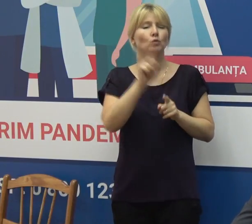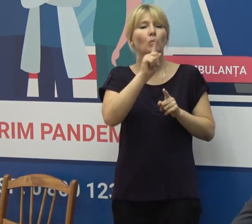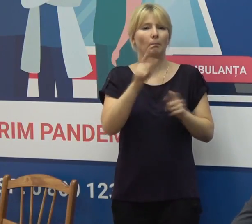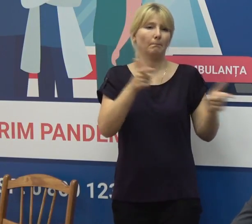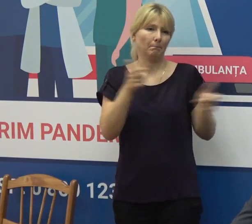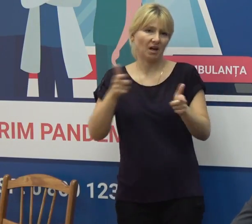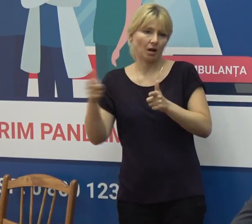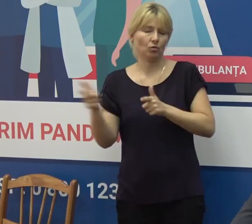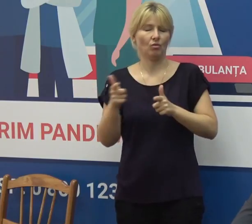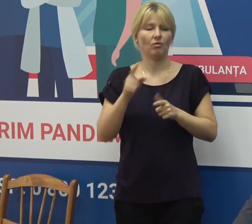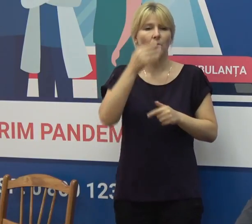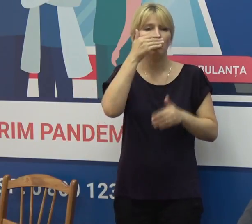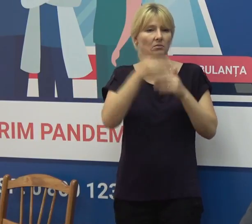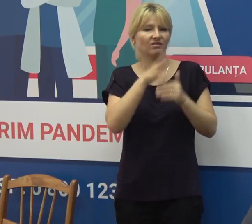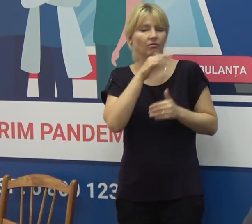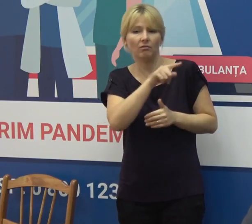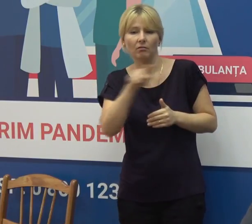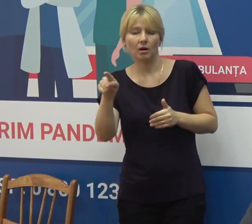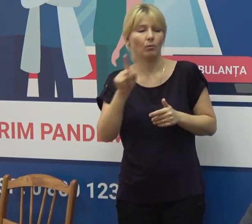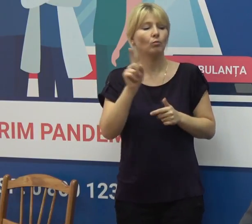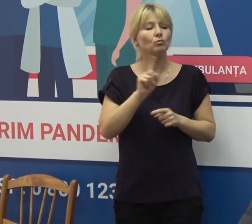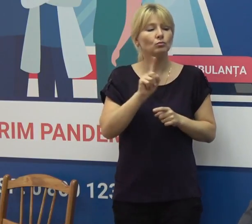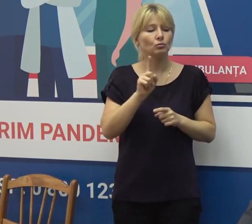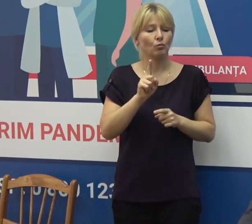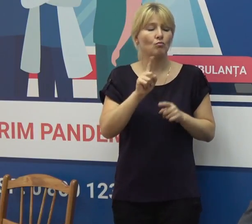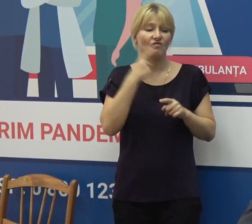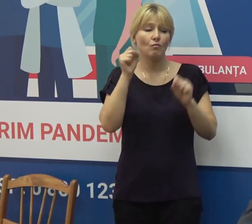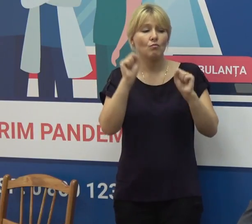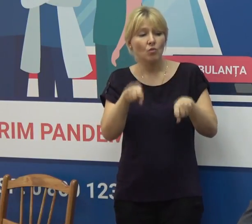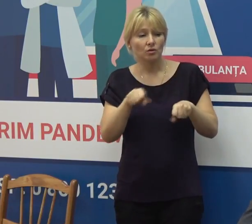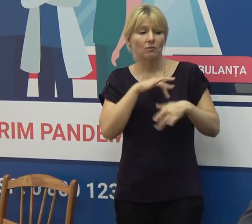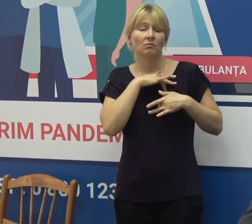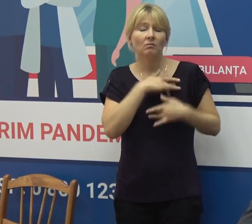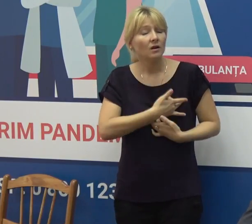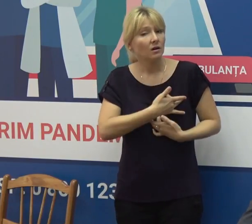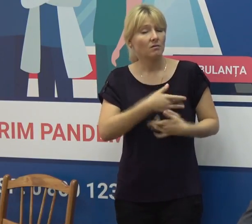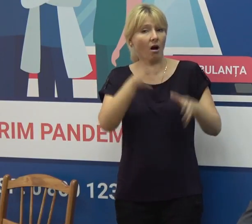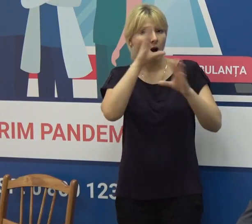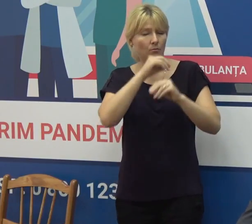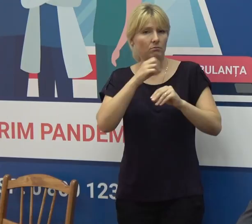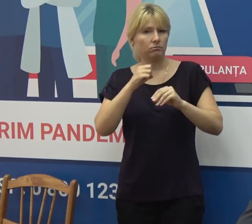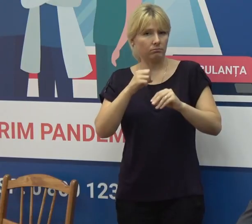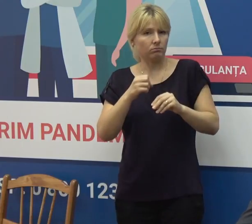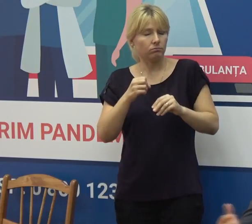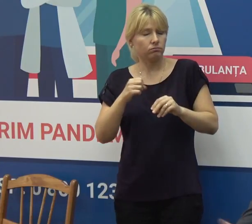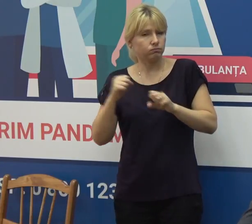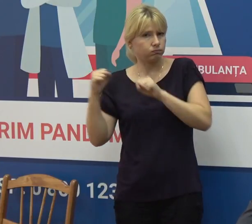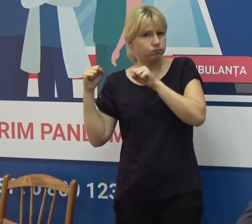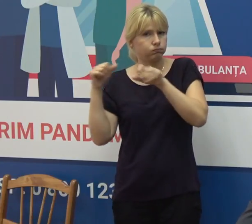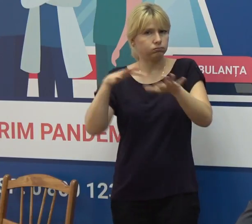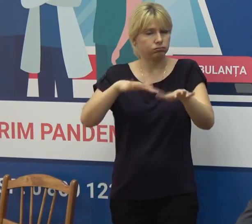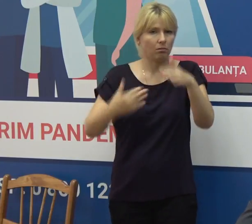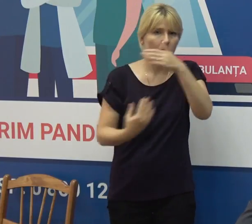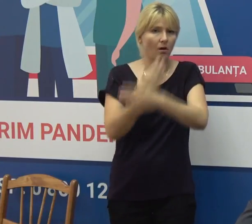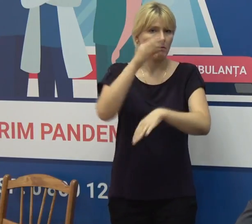pregăti foarte bine pentru perioada următoare, care s-ar putea, din păcate, asocia cu un val nou